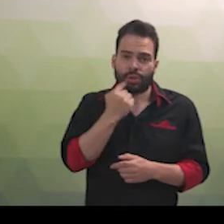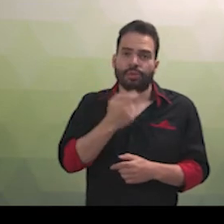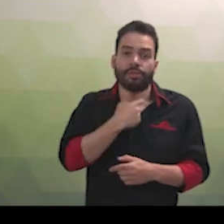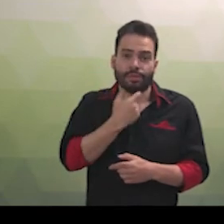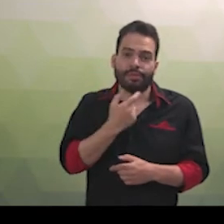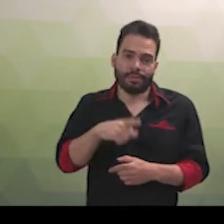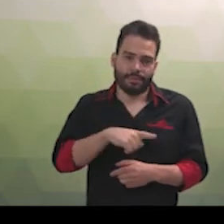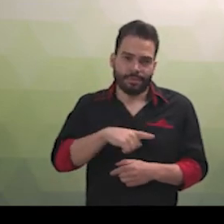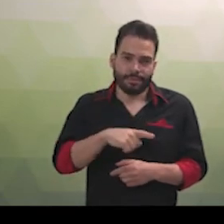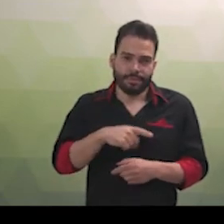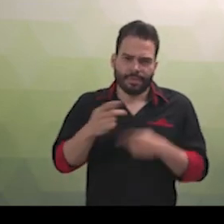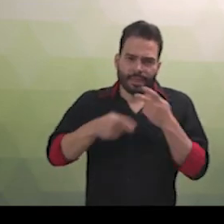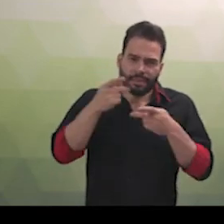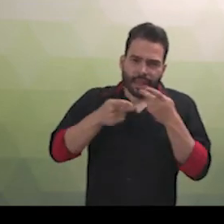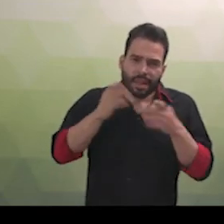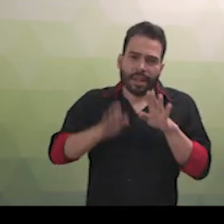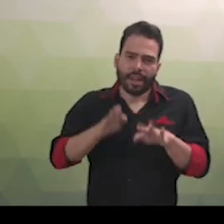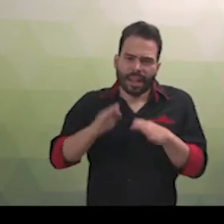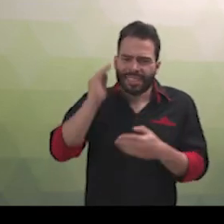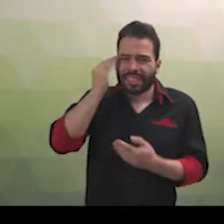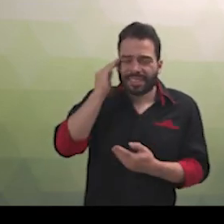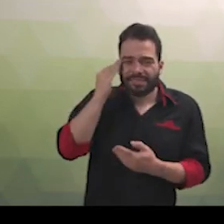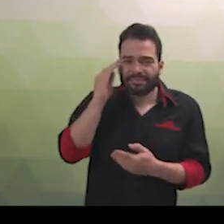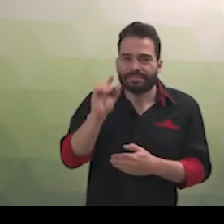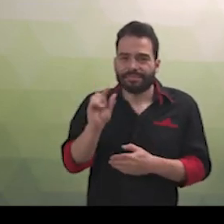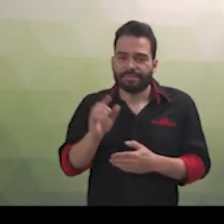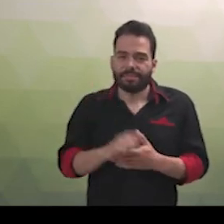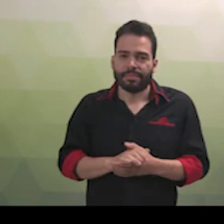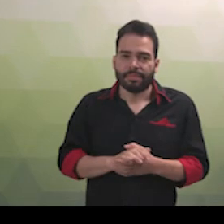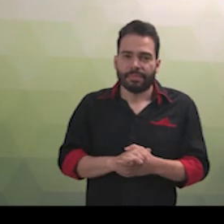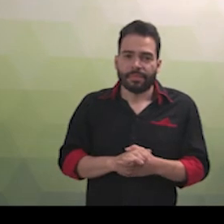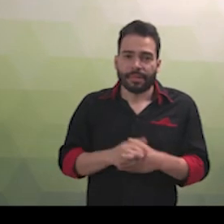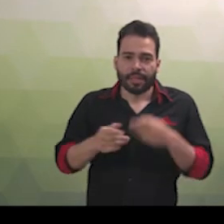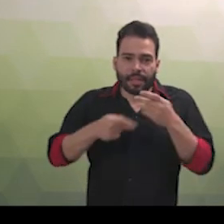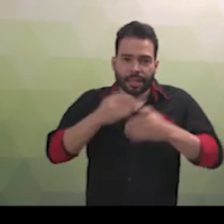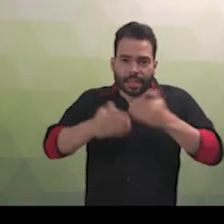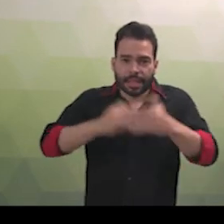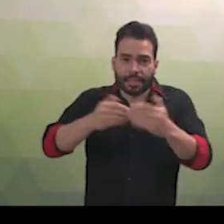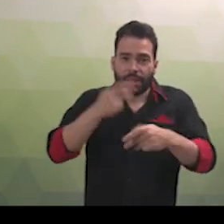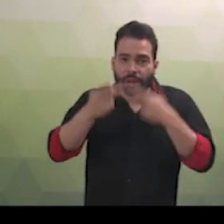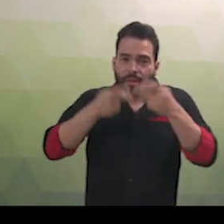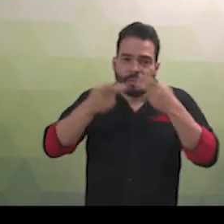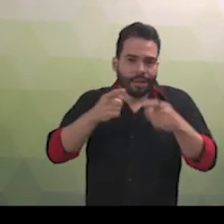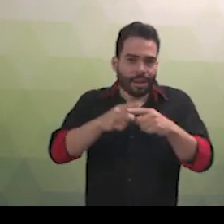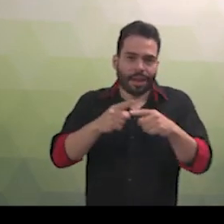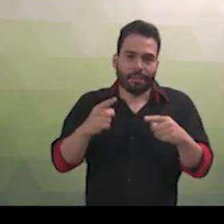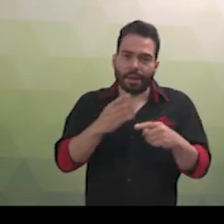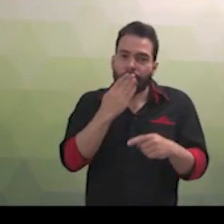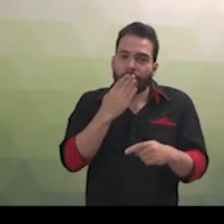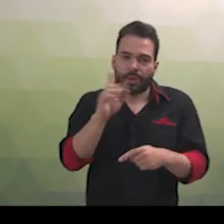voz, exprimindo-a de formas incompreensíveis e não desenvolvem a fala, mas não são mudos. O